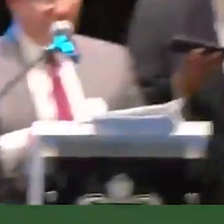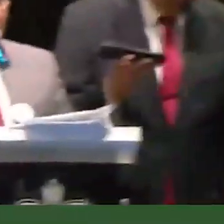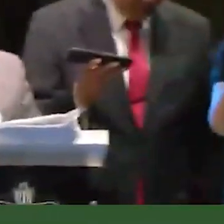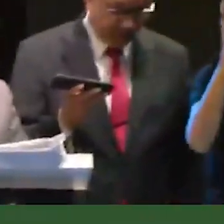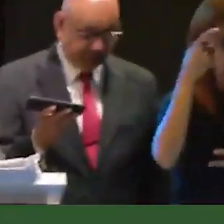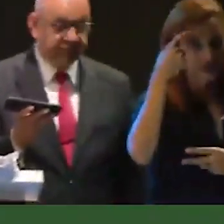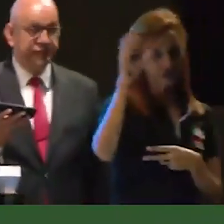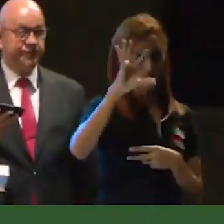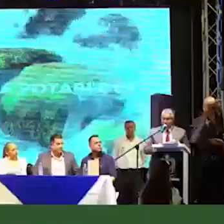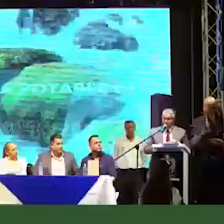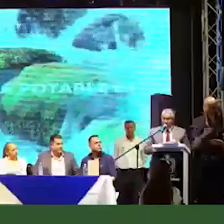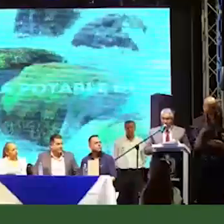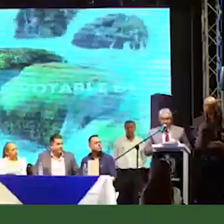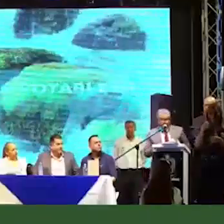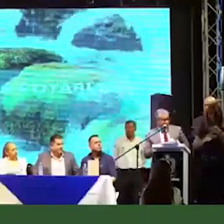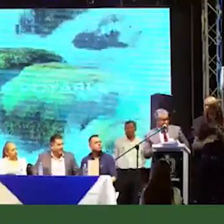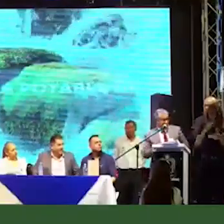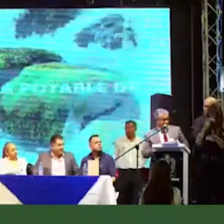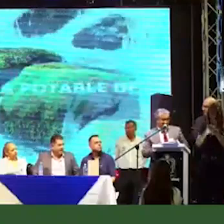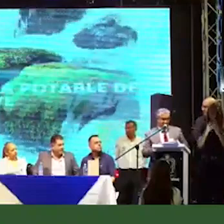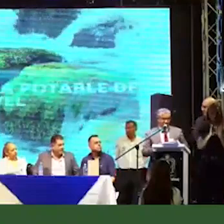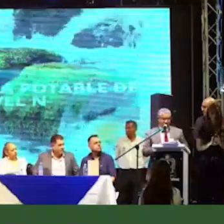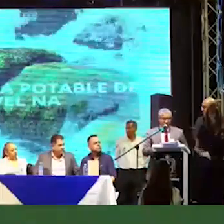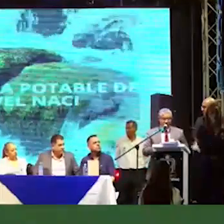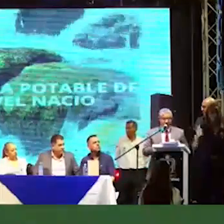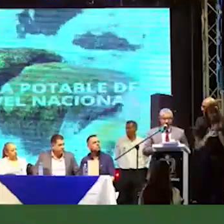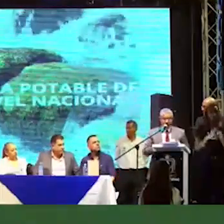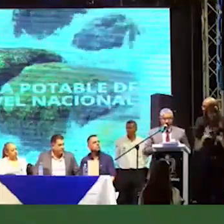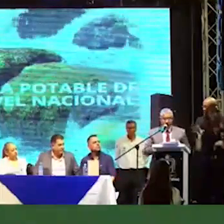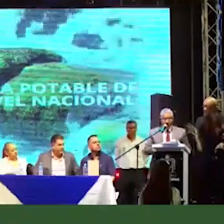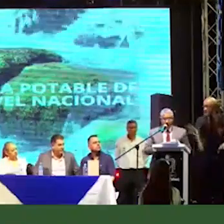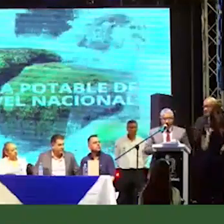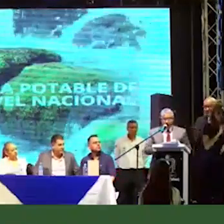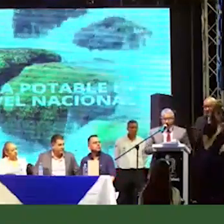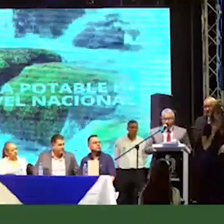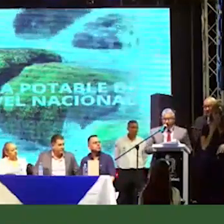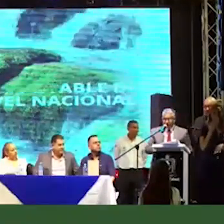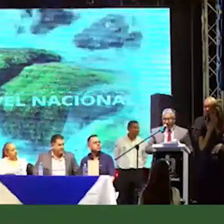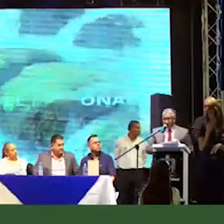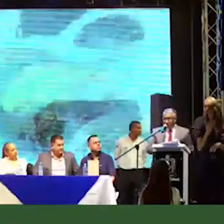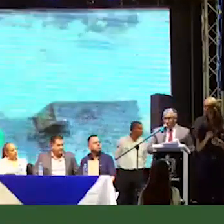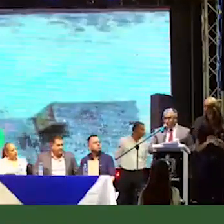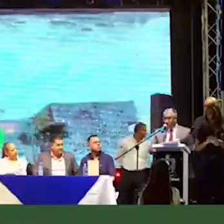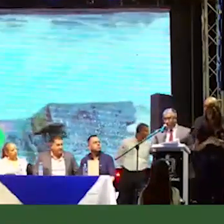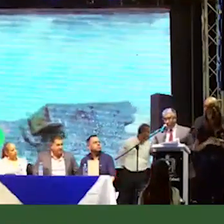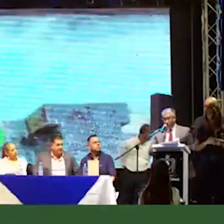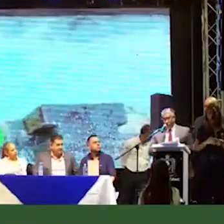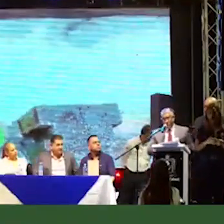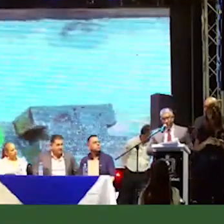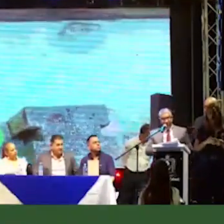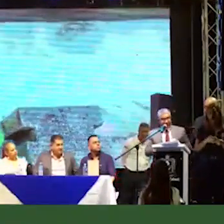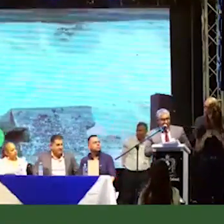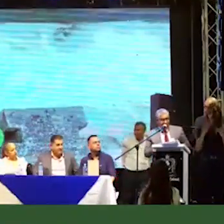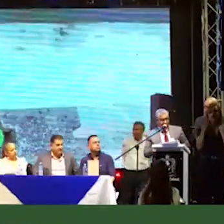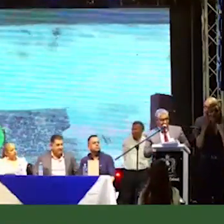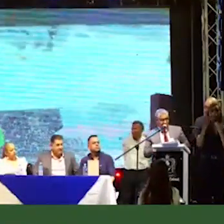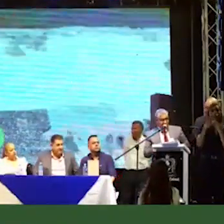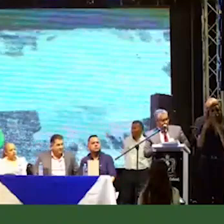importante donde le decimos a todos los calarqueños. Hemos adquirido un vehículo compactador